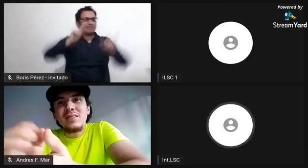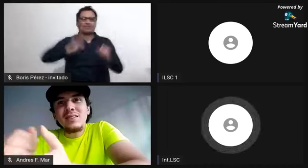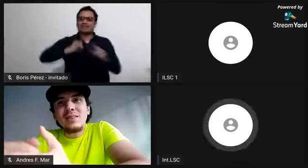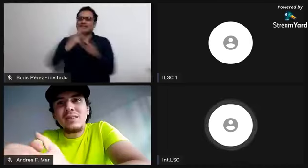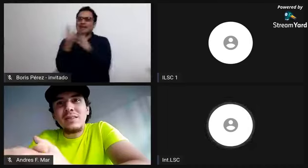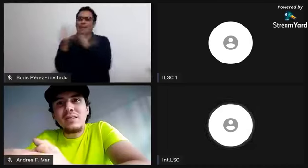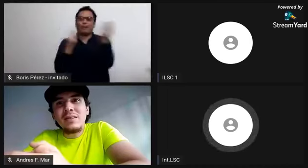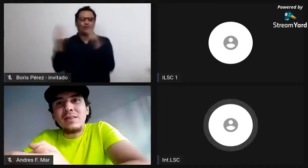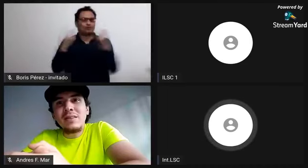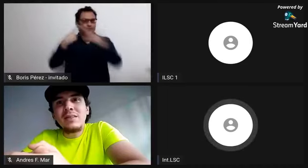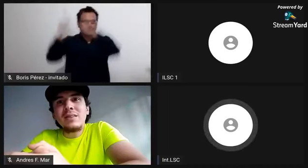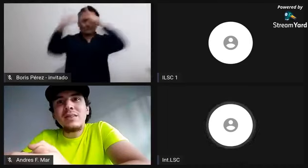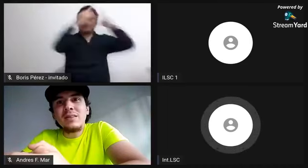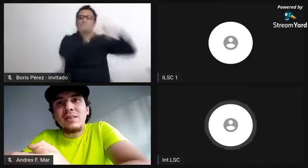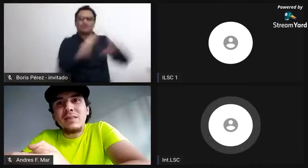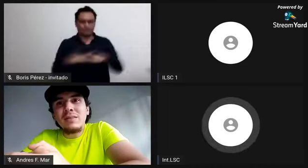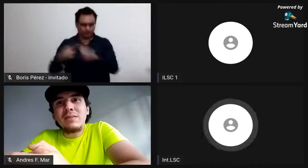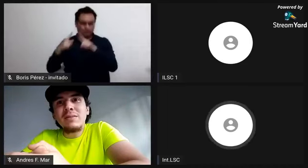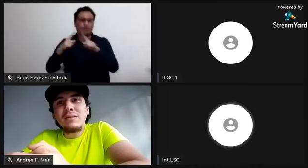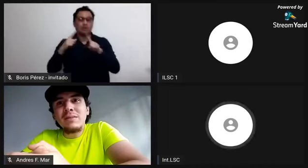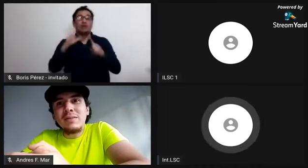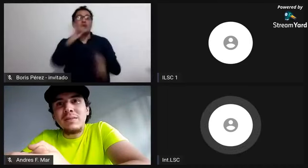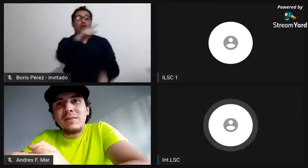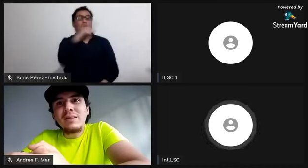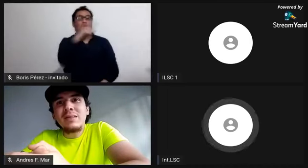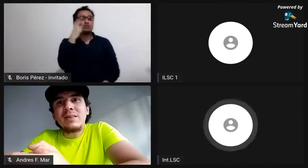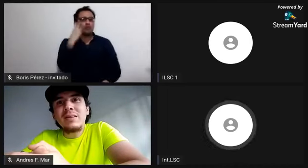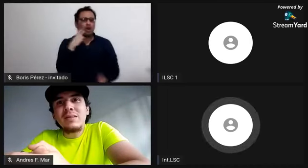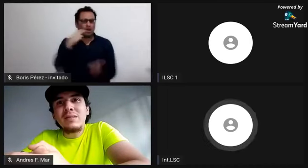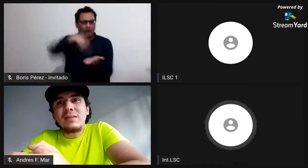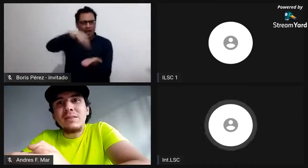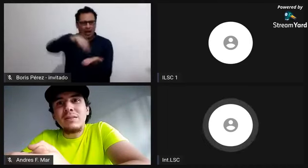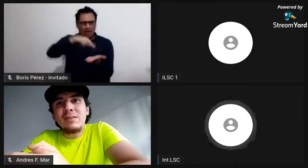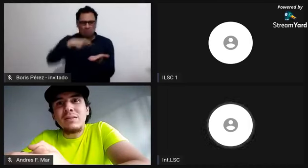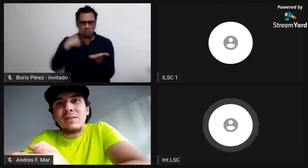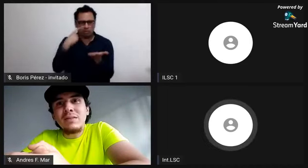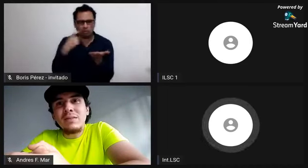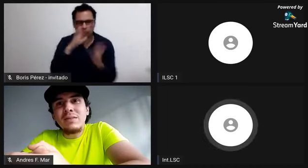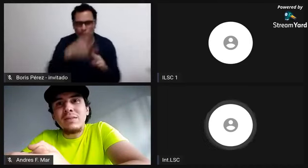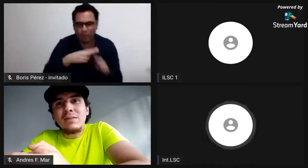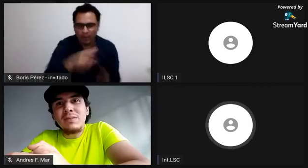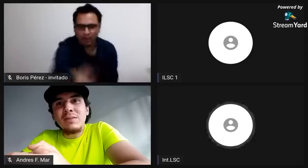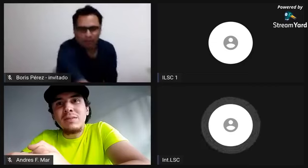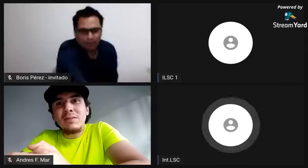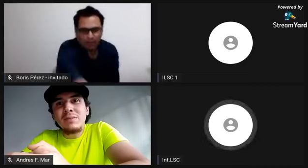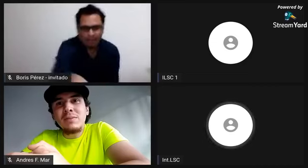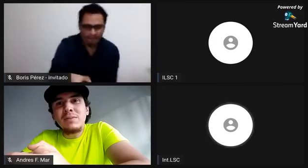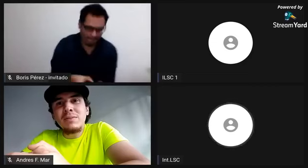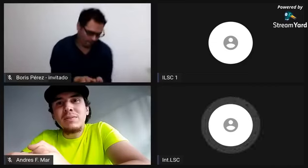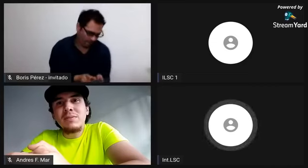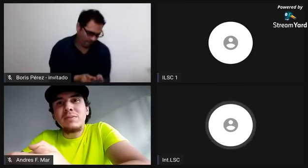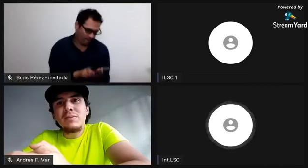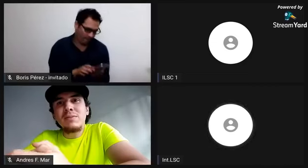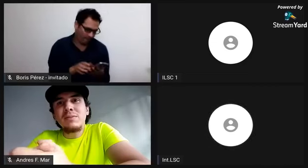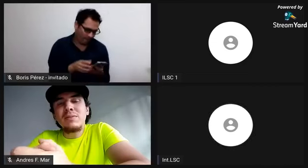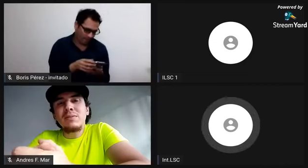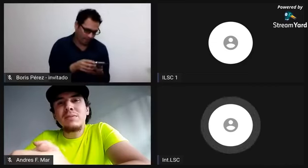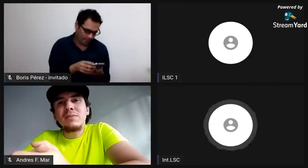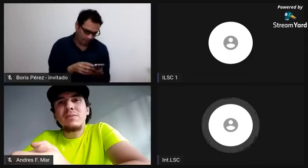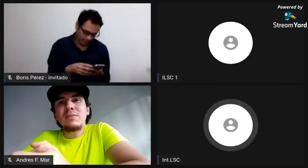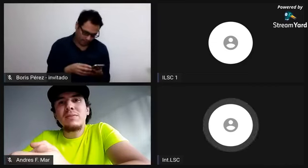son parte de la cultura también traída de África. Obviamente, pues, tienen sus adaptaciones también